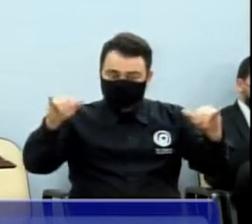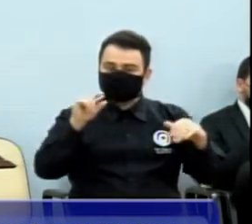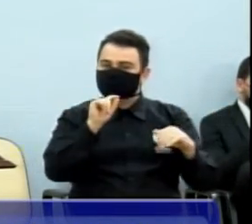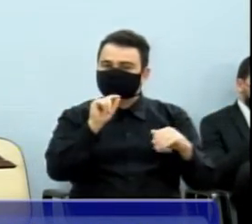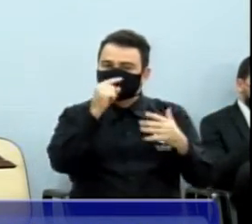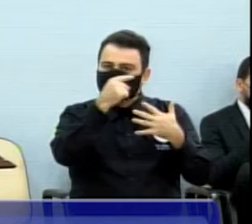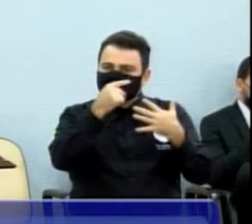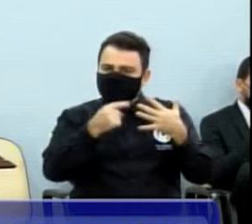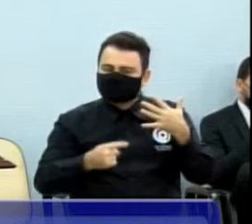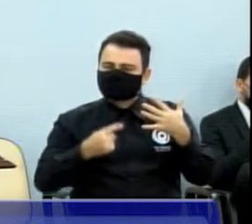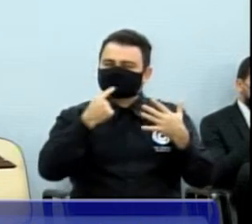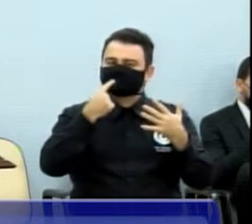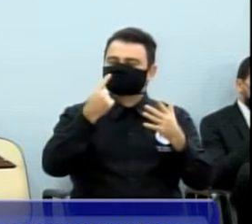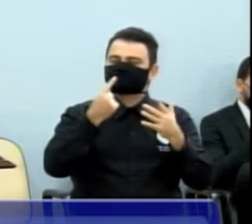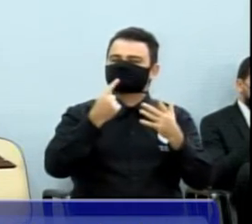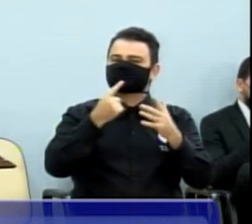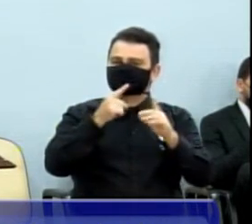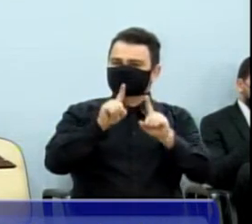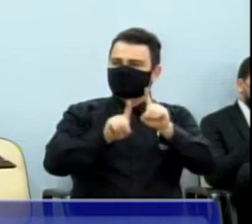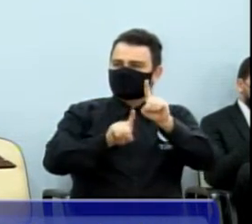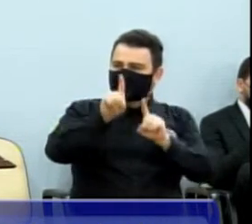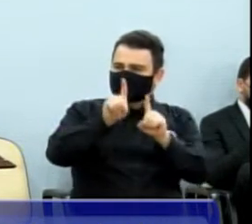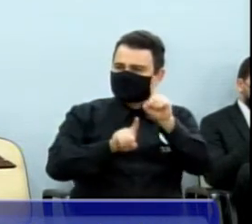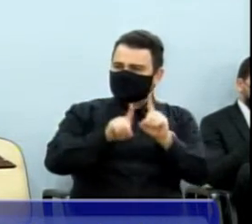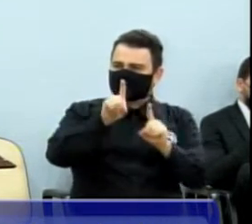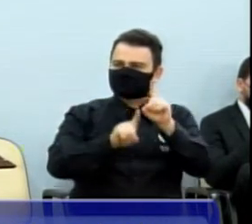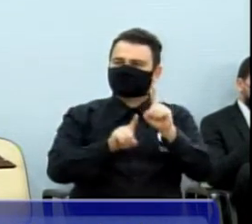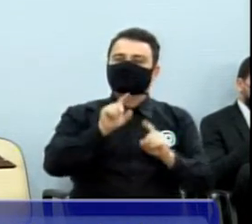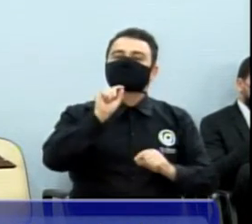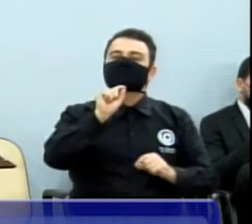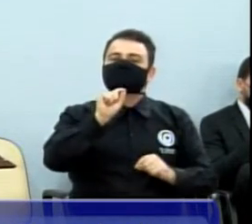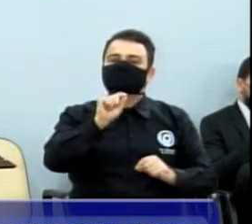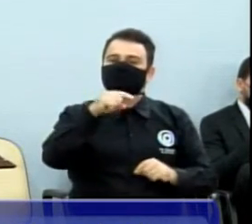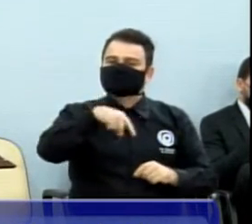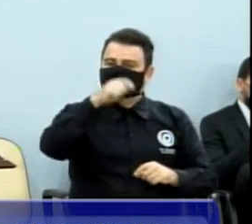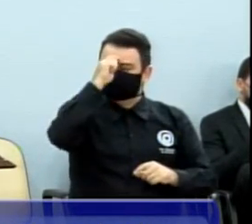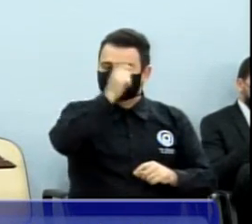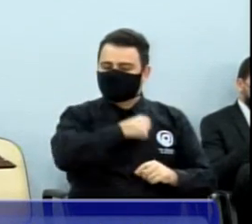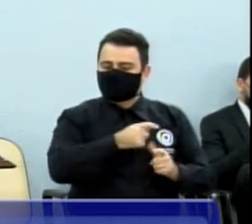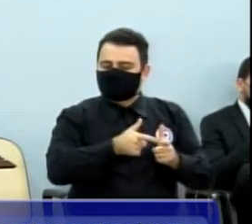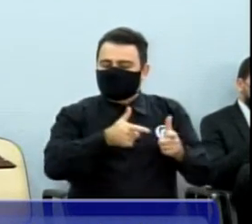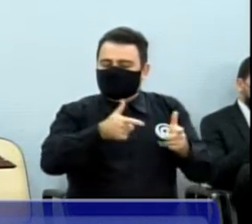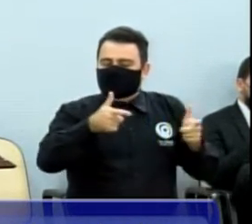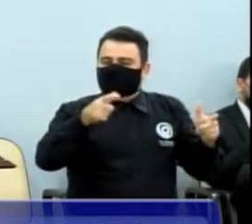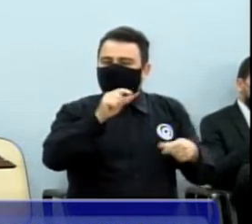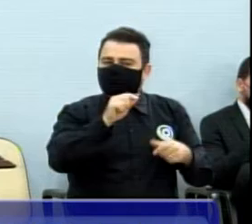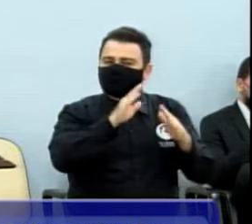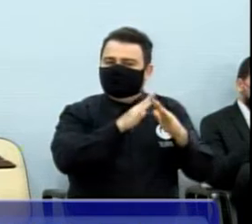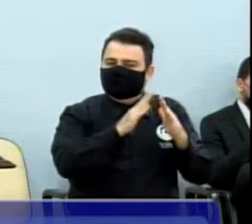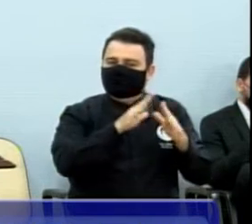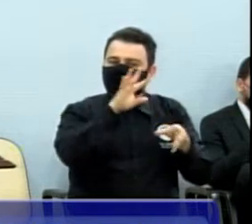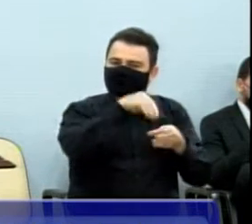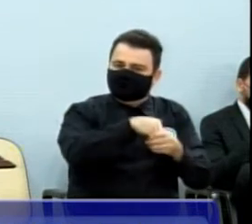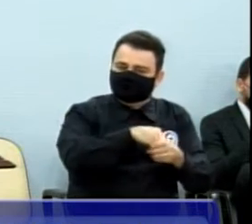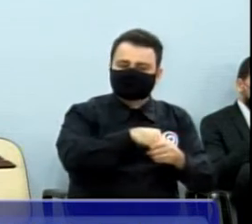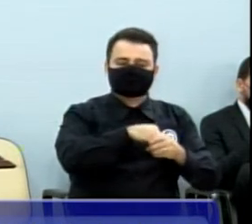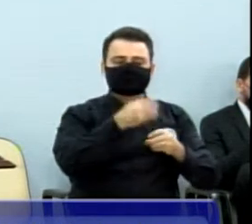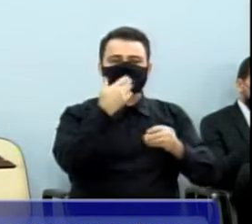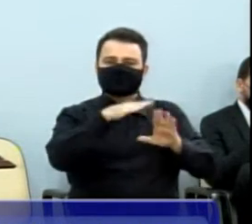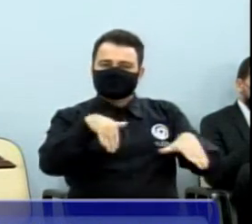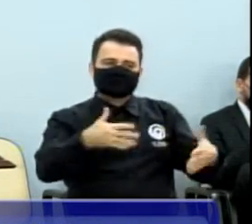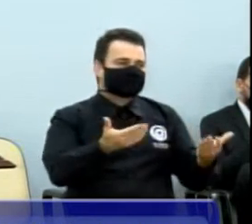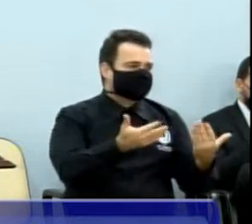sobre dados do avanço do abuso da violência doméstica contra criança e